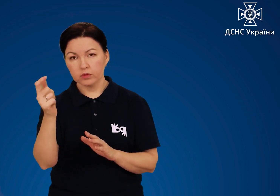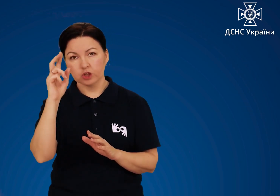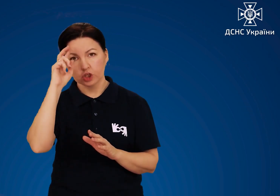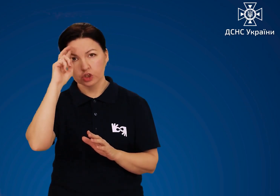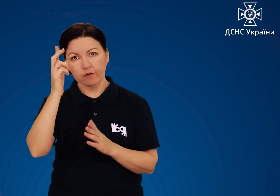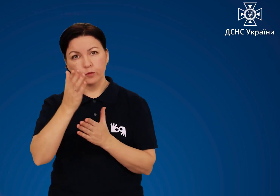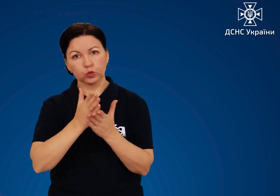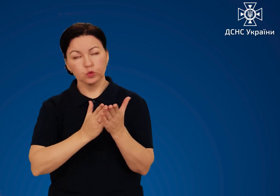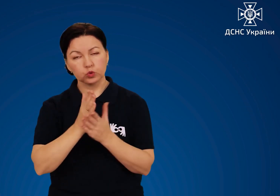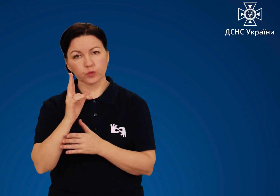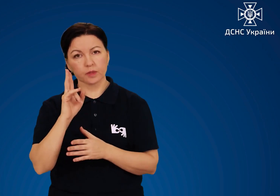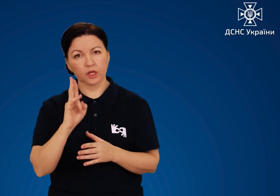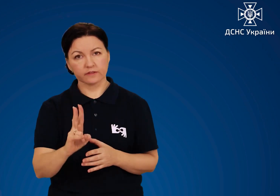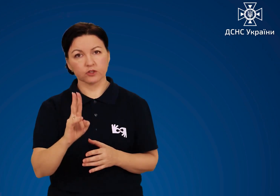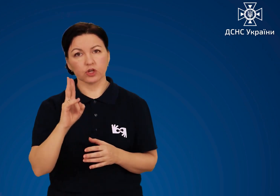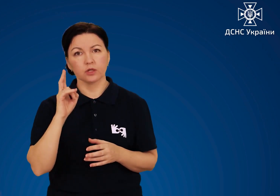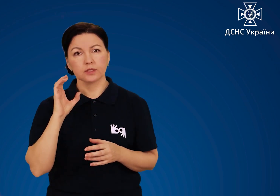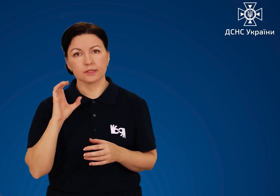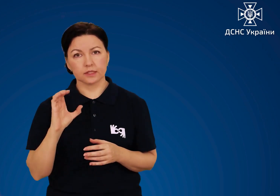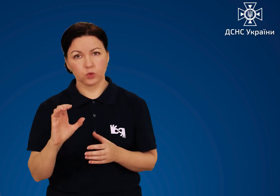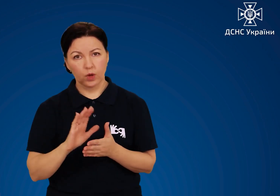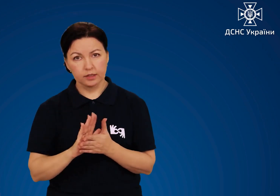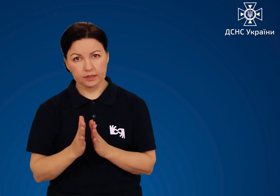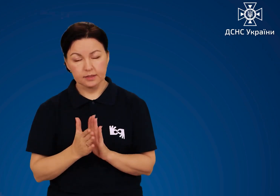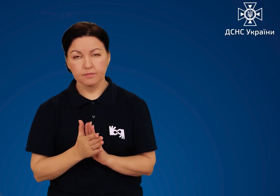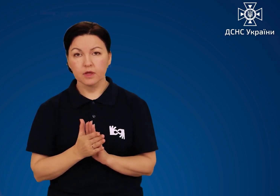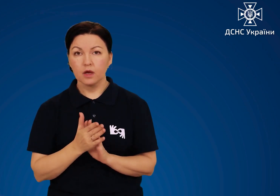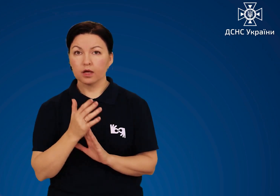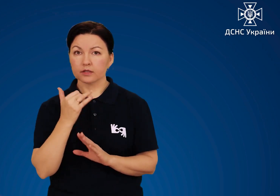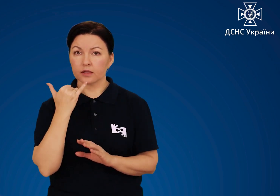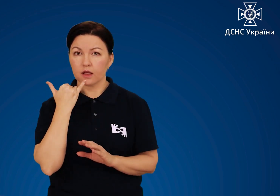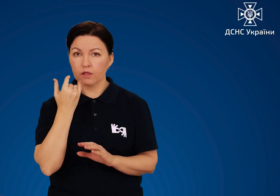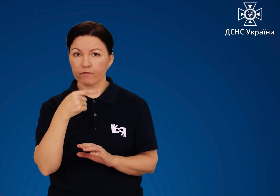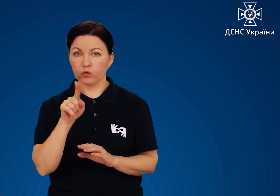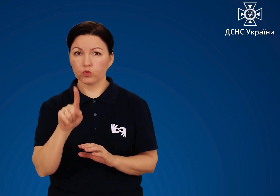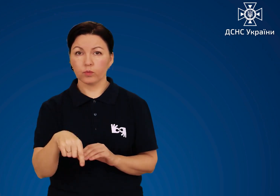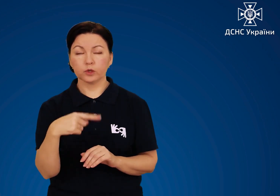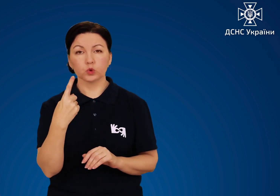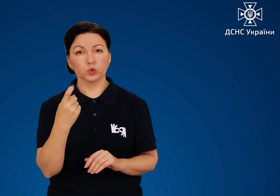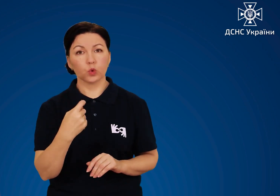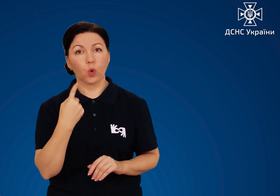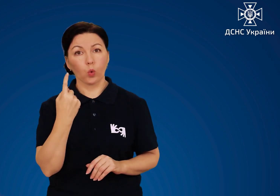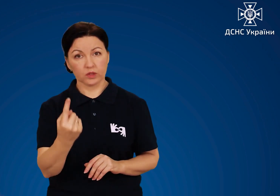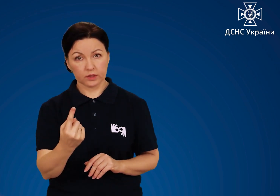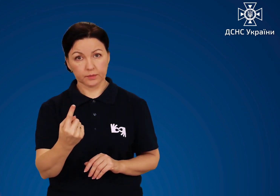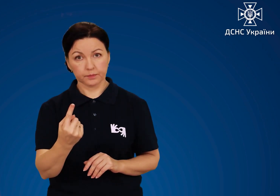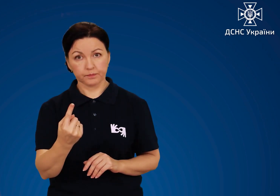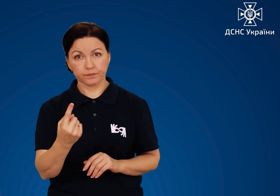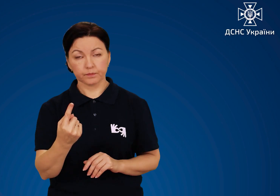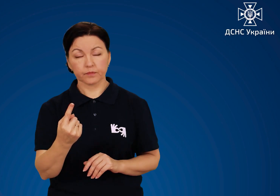Негайно повідомити про це Державну службу з надзвичайних ситуацій за телефоном 101.